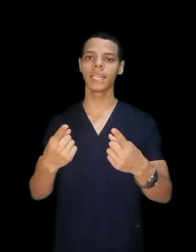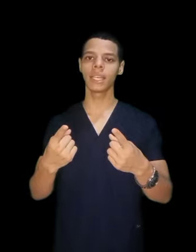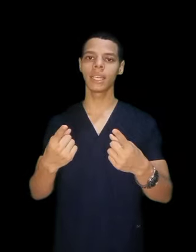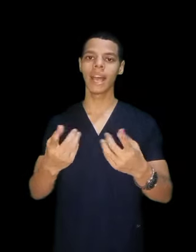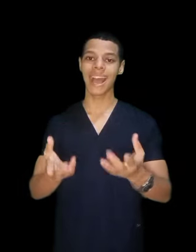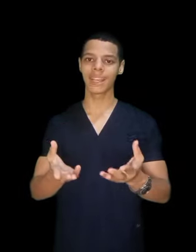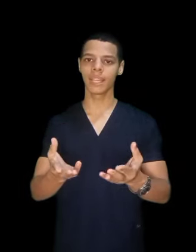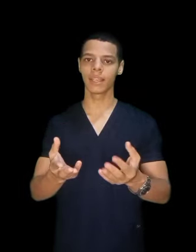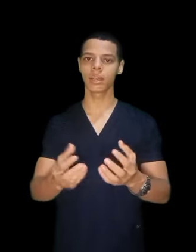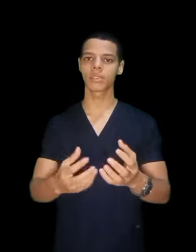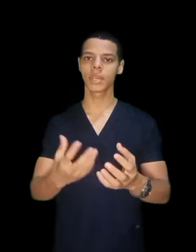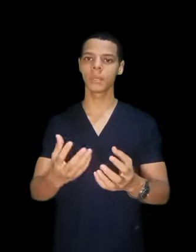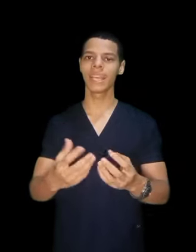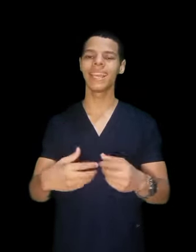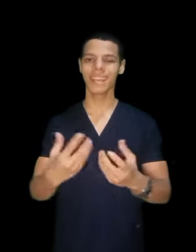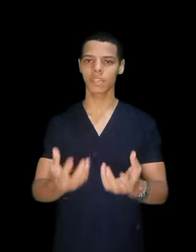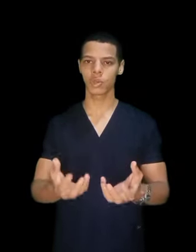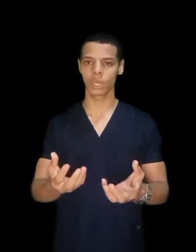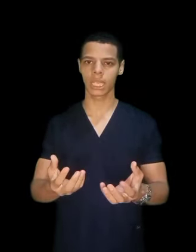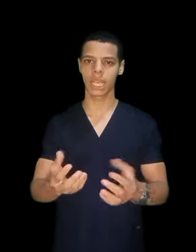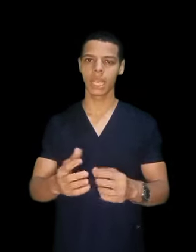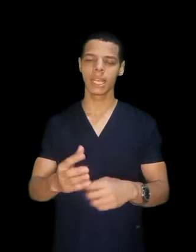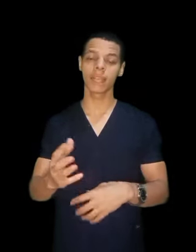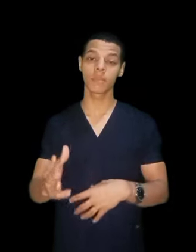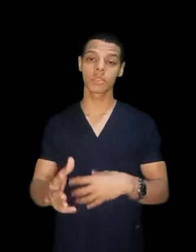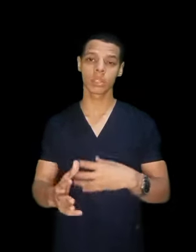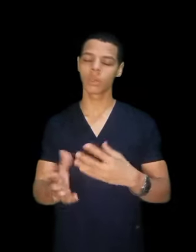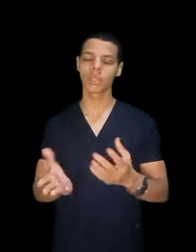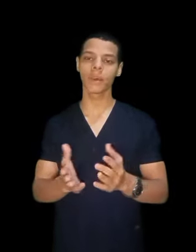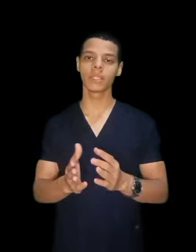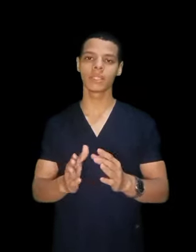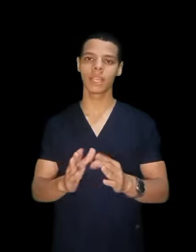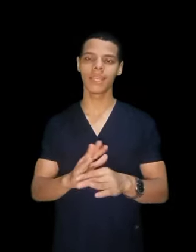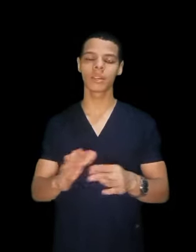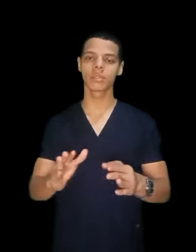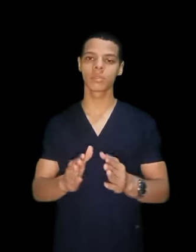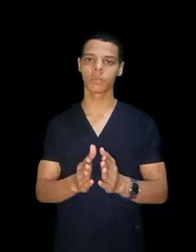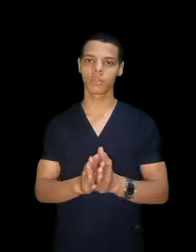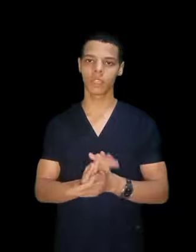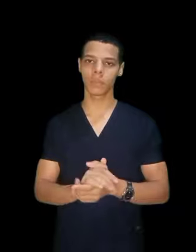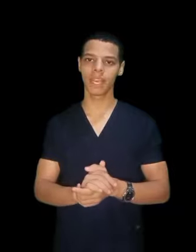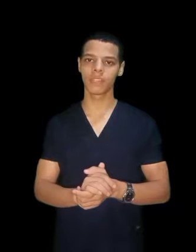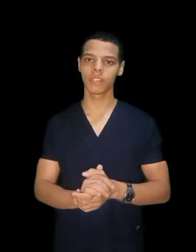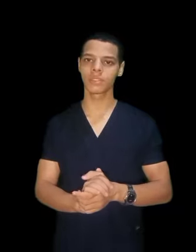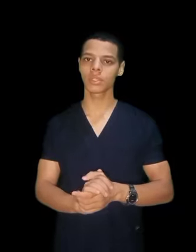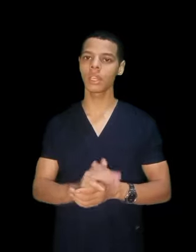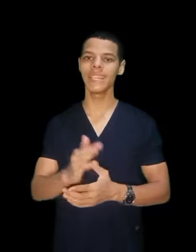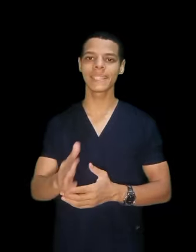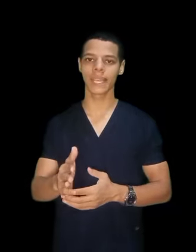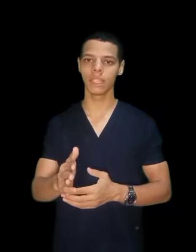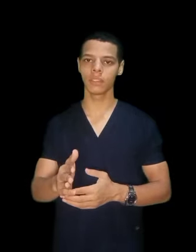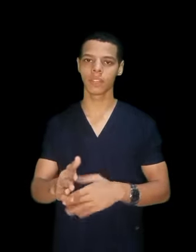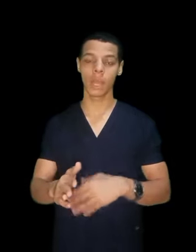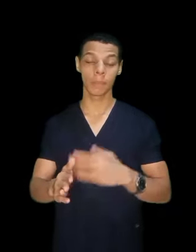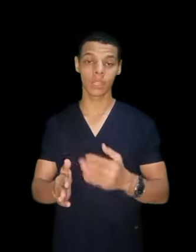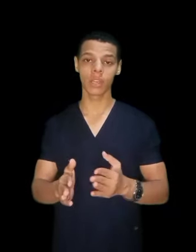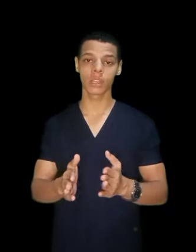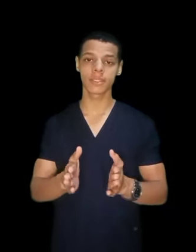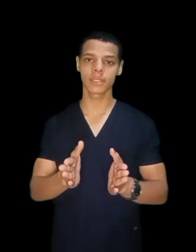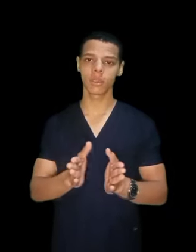عليها الاقسام اللي هي لها شوك لكن مش طبعا اي قسم في المعهد الفن الصحي لتكليف بتخلص